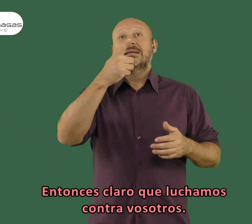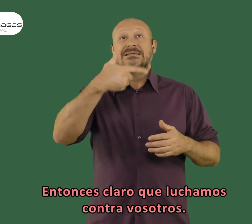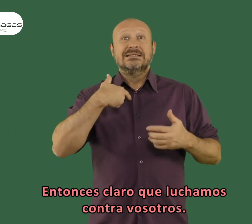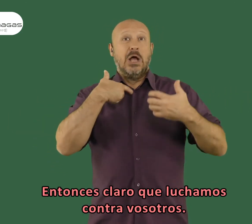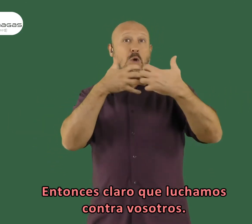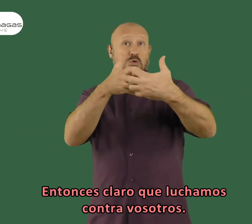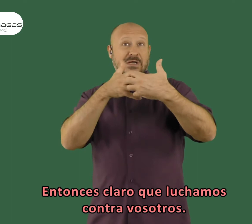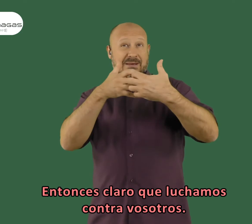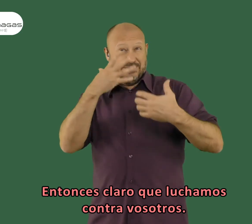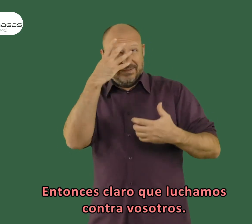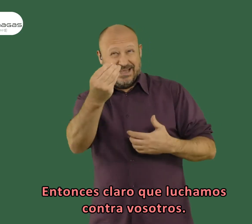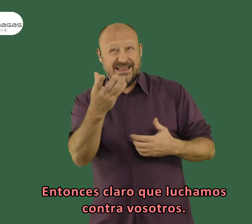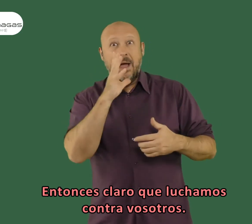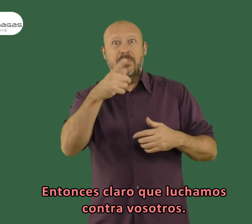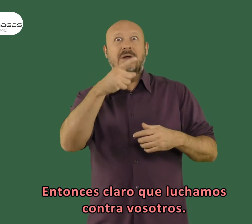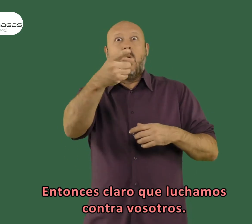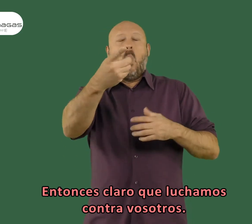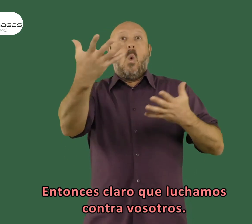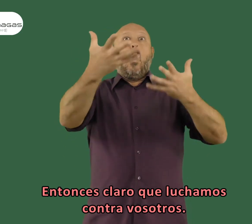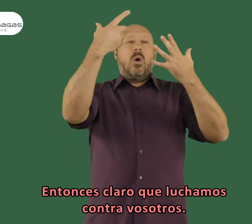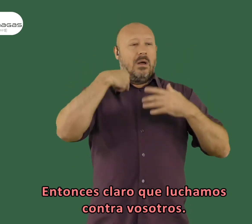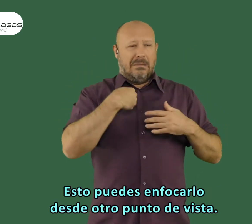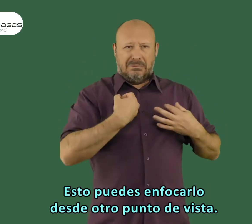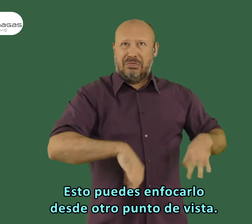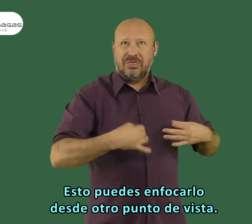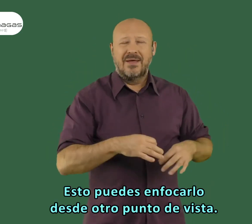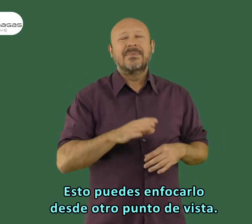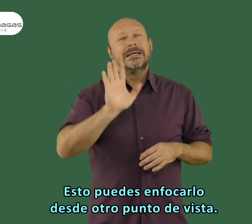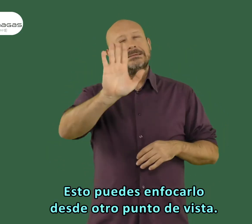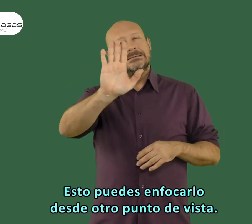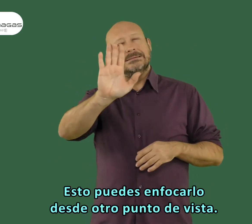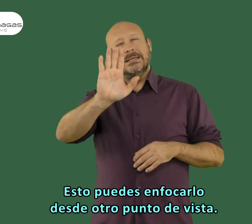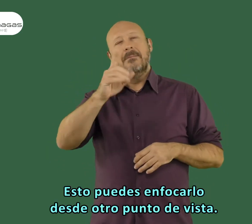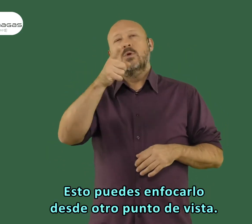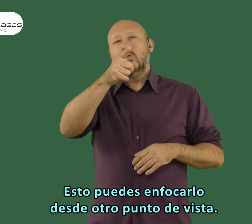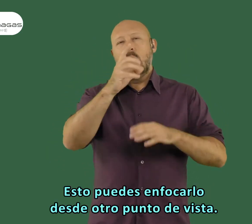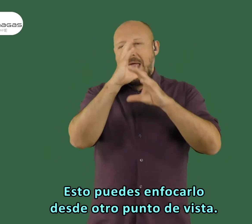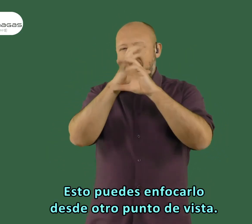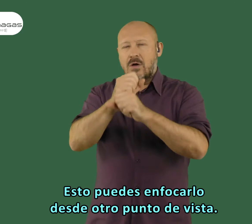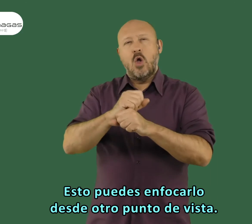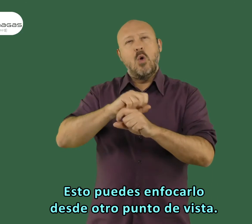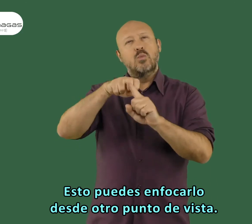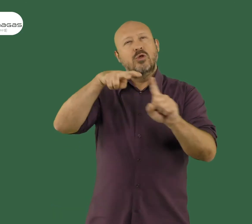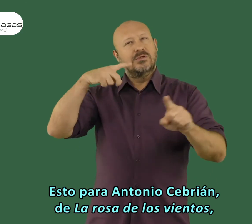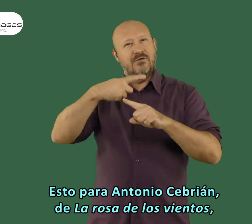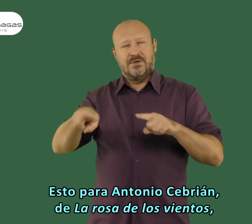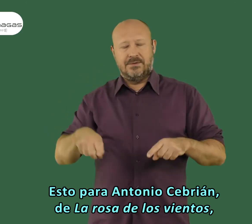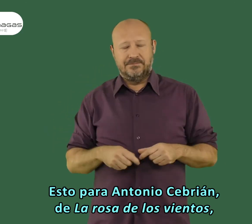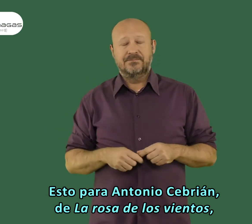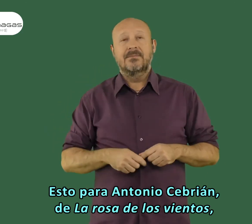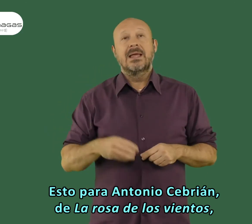luchamos contra vosotros a la hora de... No, pero mira, esto puedes enfocarlo desde otro punto de vista.